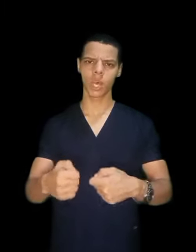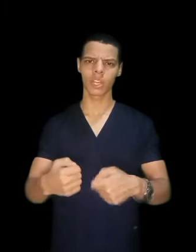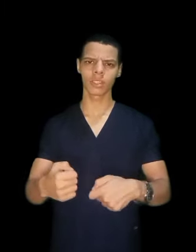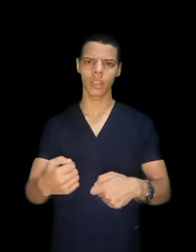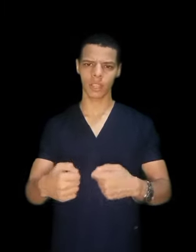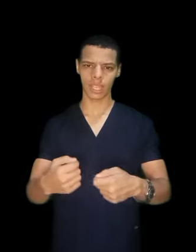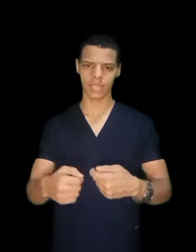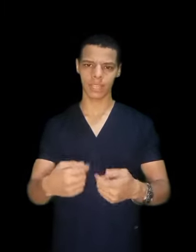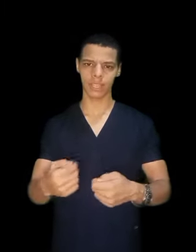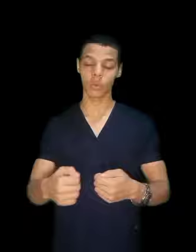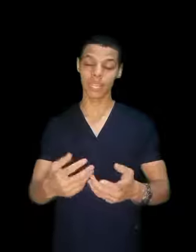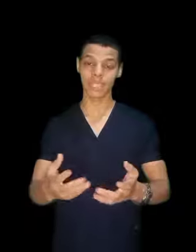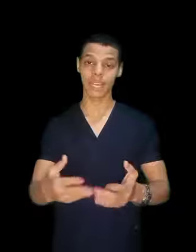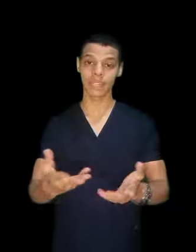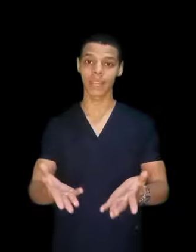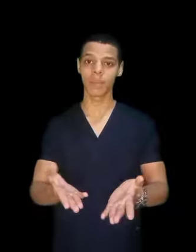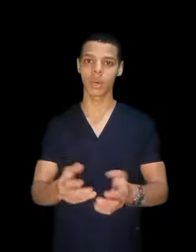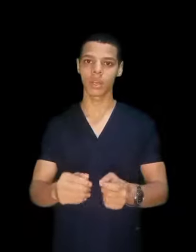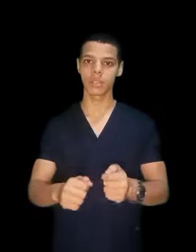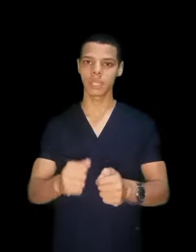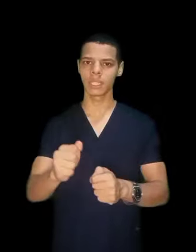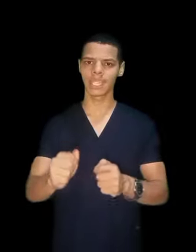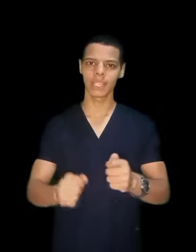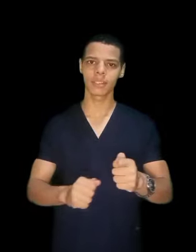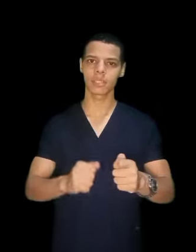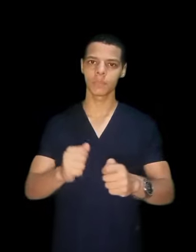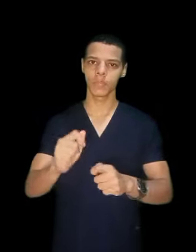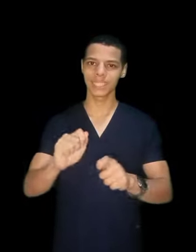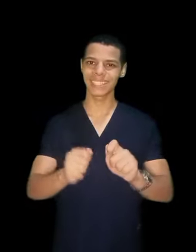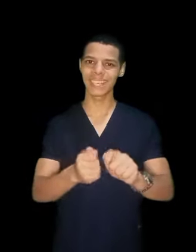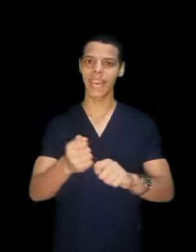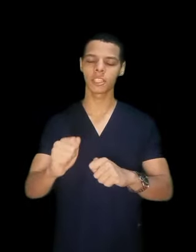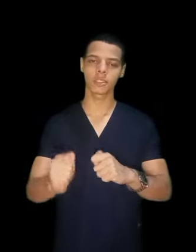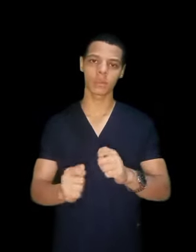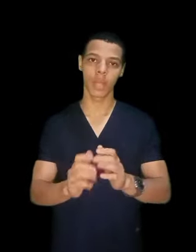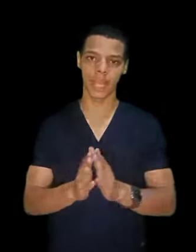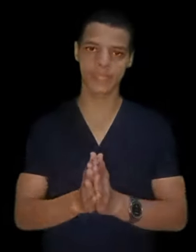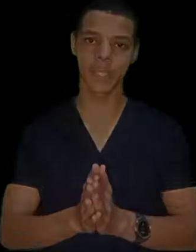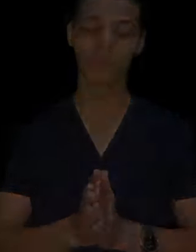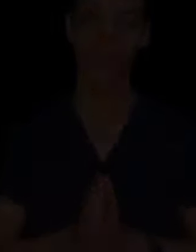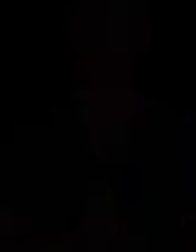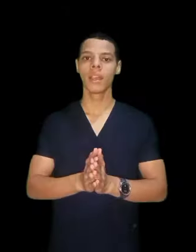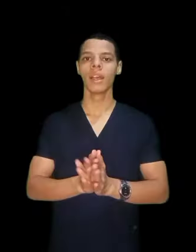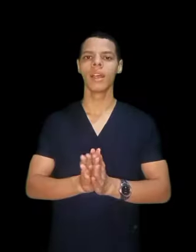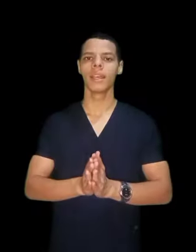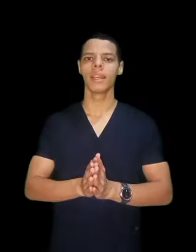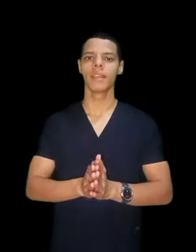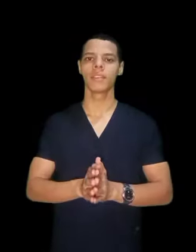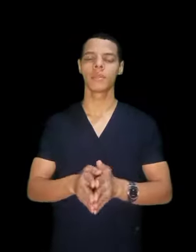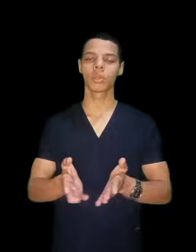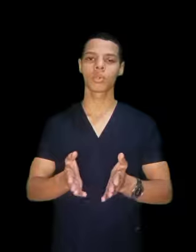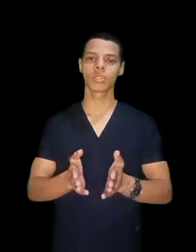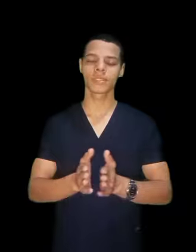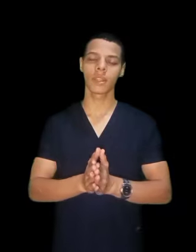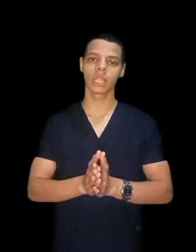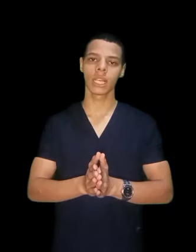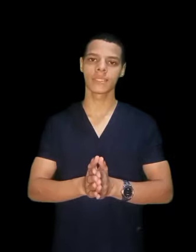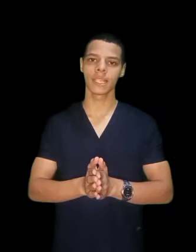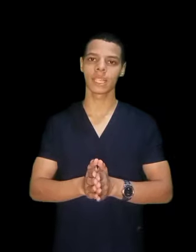مهاراتك كويسة عندك المهارة اصلة انت ترسم من انتتين حد وهكذا اه فبتخش صناعة الاسنان